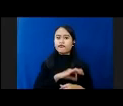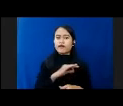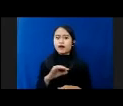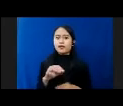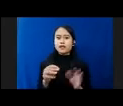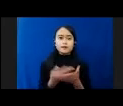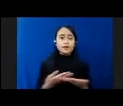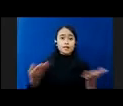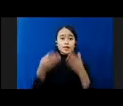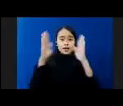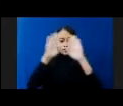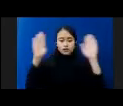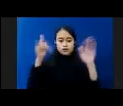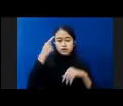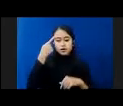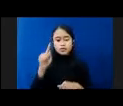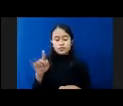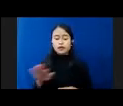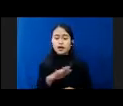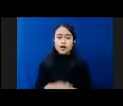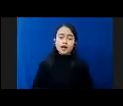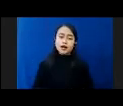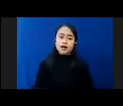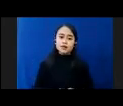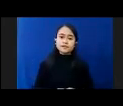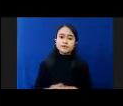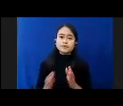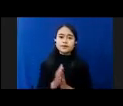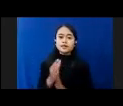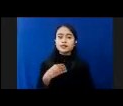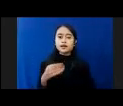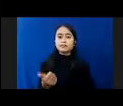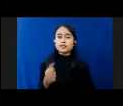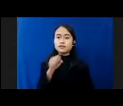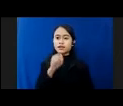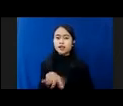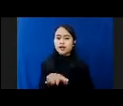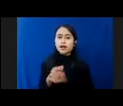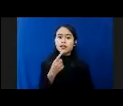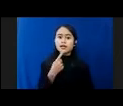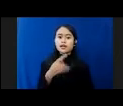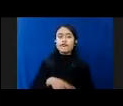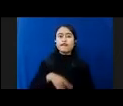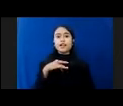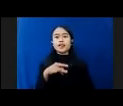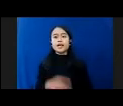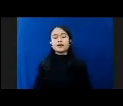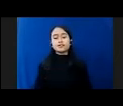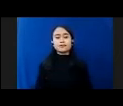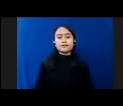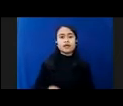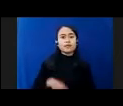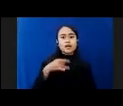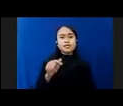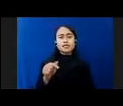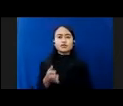Sexual Exploitation And Abuse Dan Juga Saya Bisa Sampaikan Soal Feeling Feeling Itu Di Awal